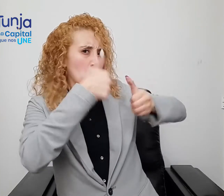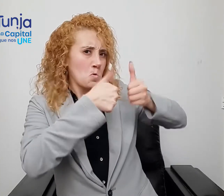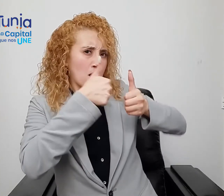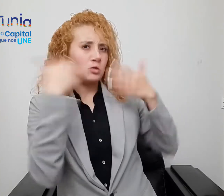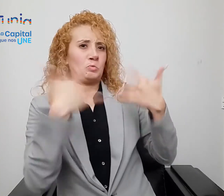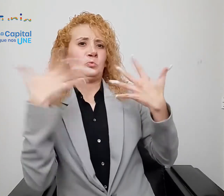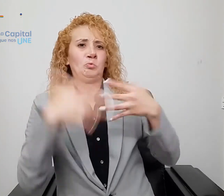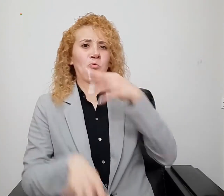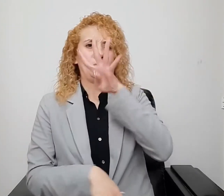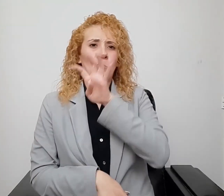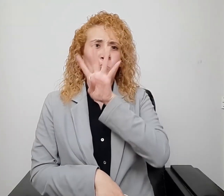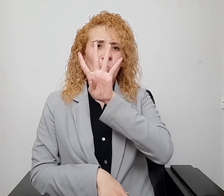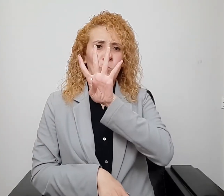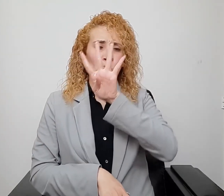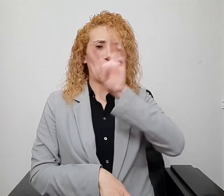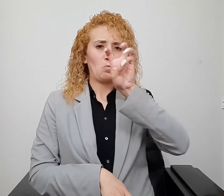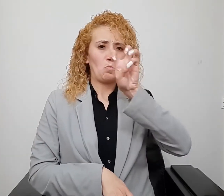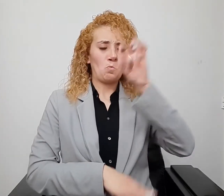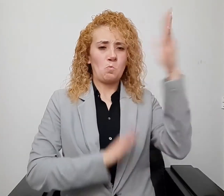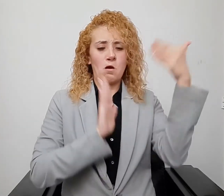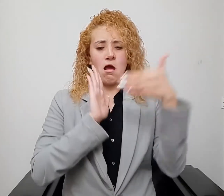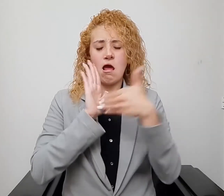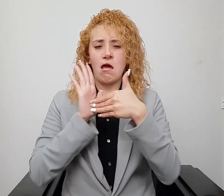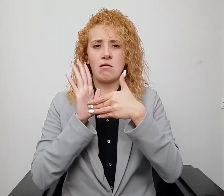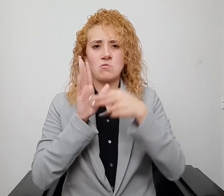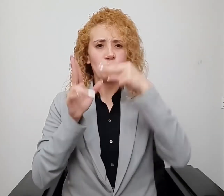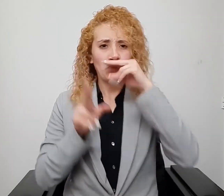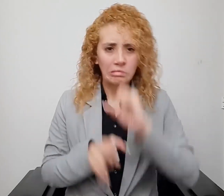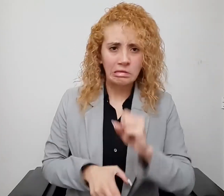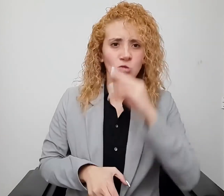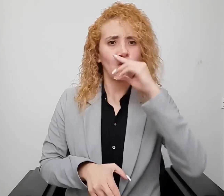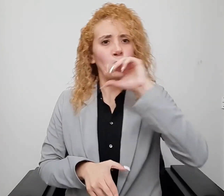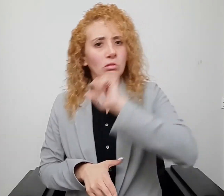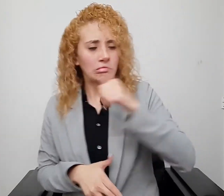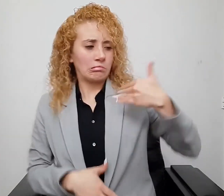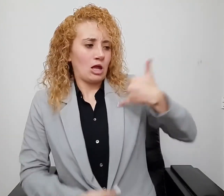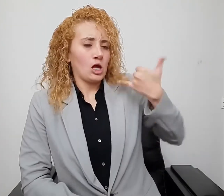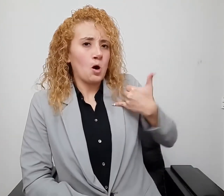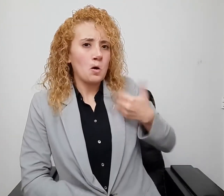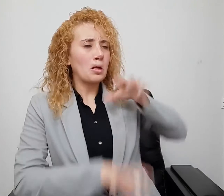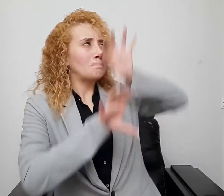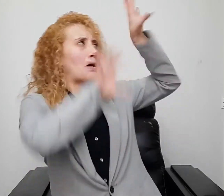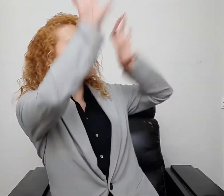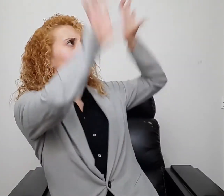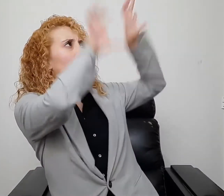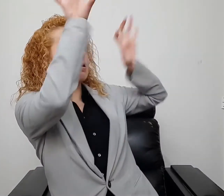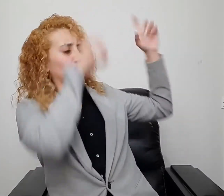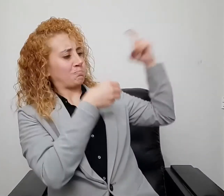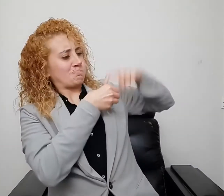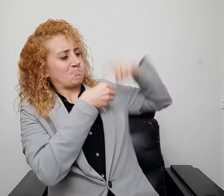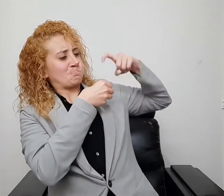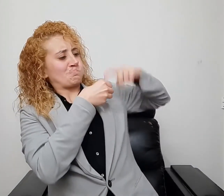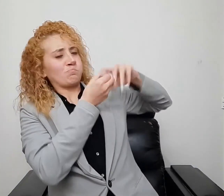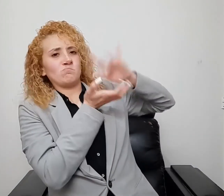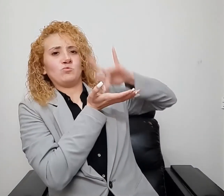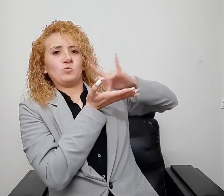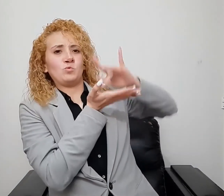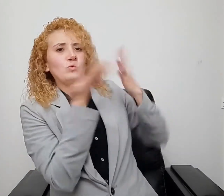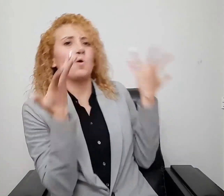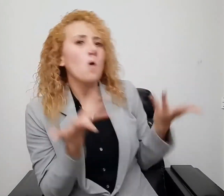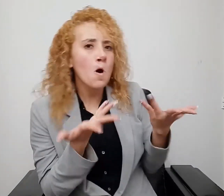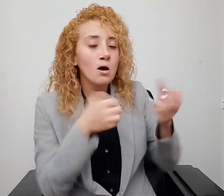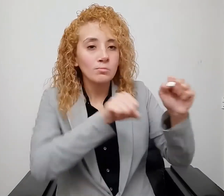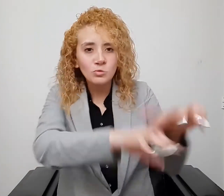más de 88.000 niños y jóvenes embajadores de 74 países que sensibilizan a otros niños y